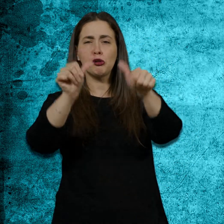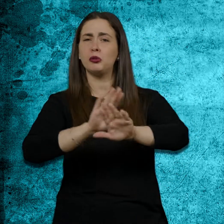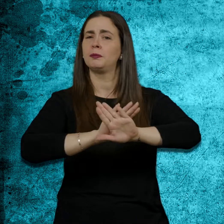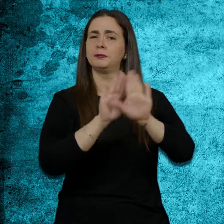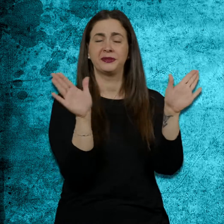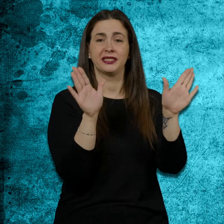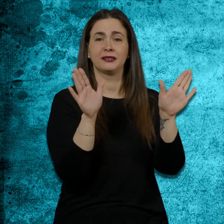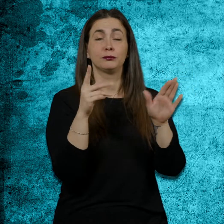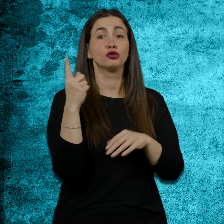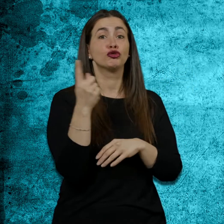esquerra i no puc caminar.